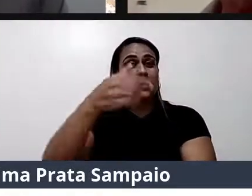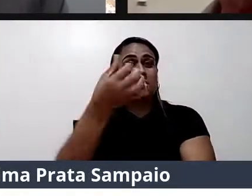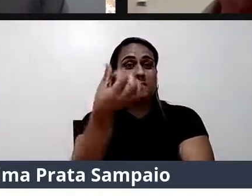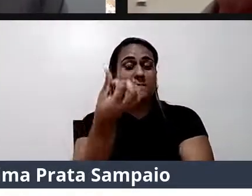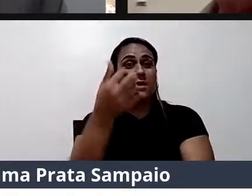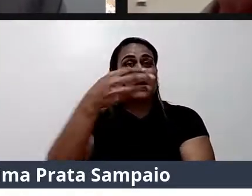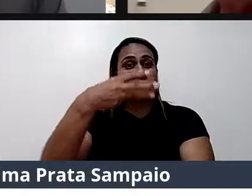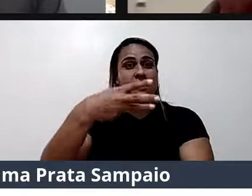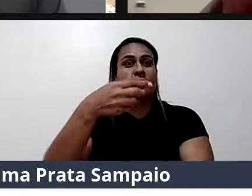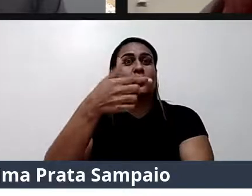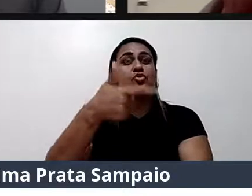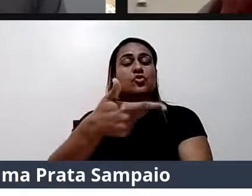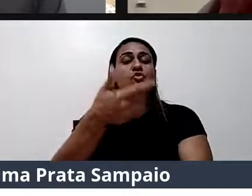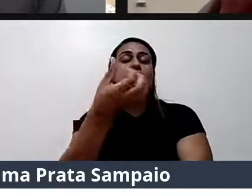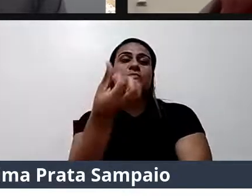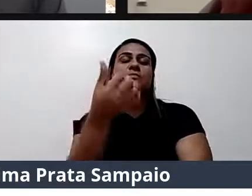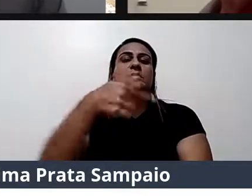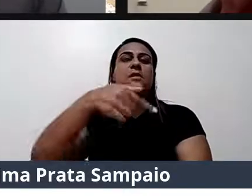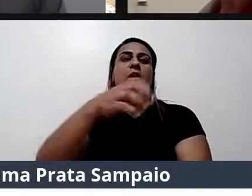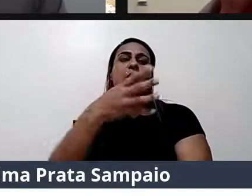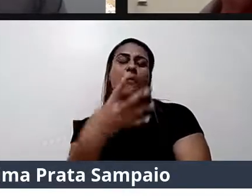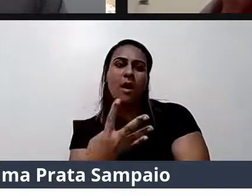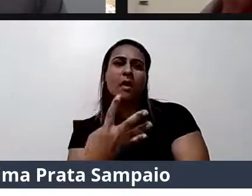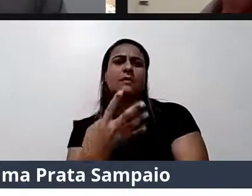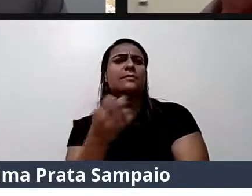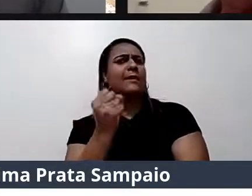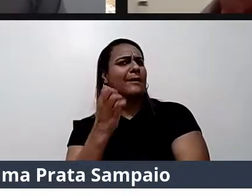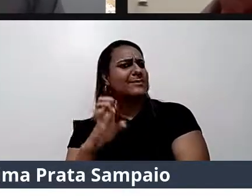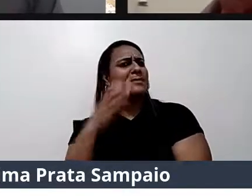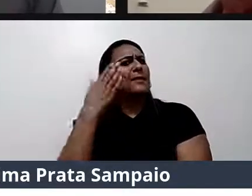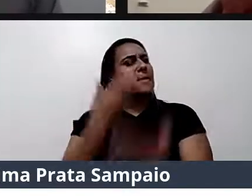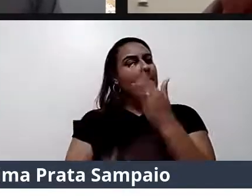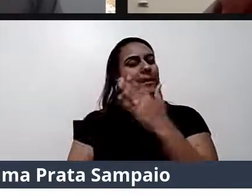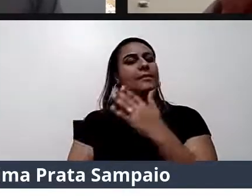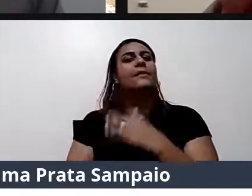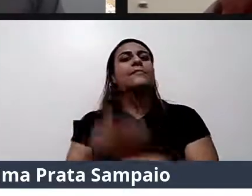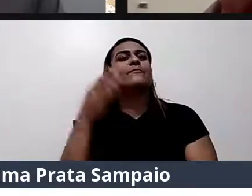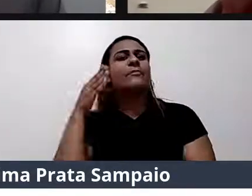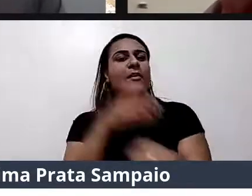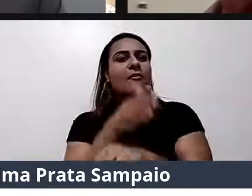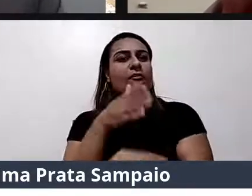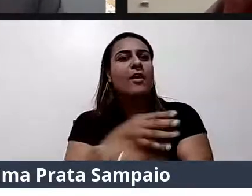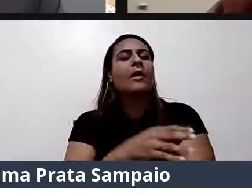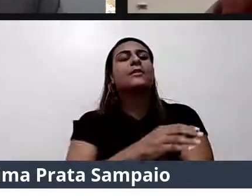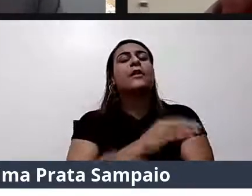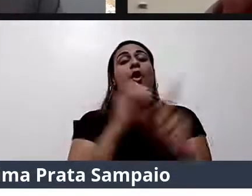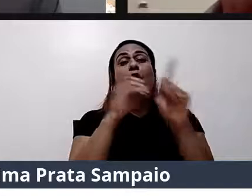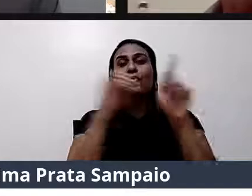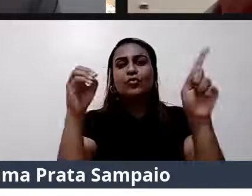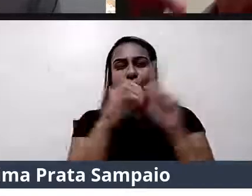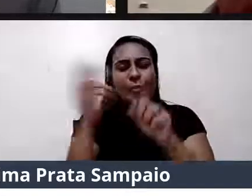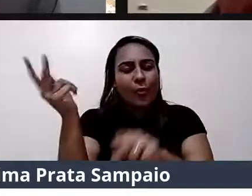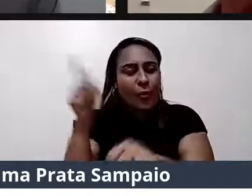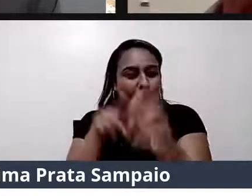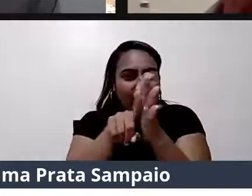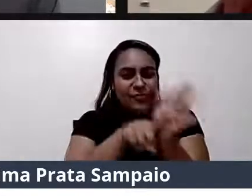87632674 se você perder tem nada não você entra no Google e bota Fernandinho Beltrão você acha? No Google você acha?